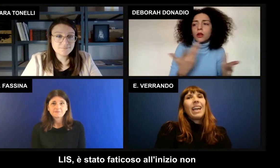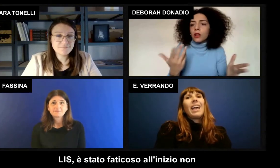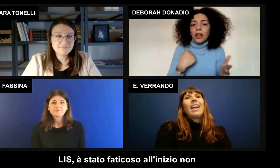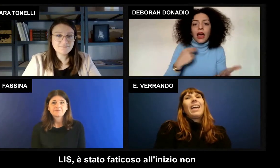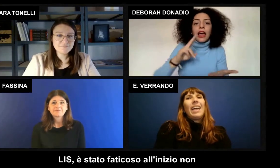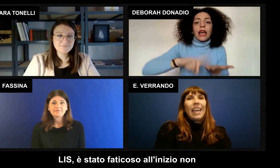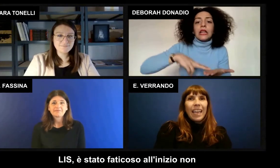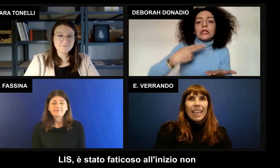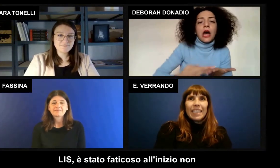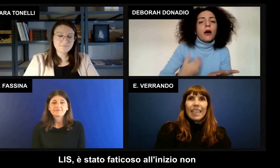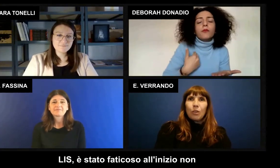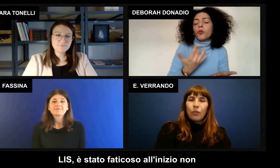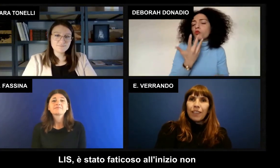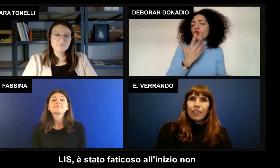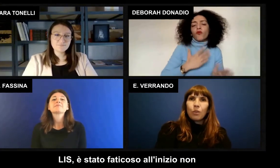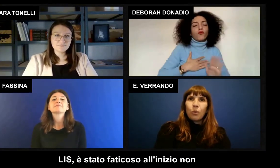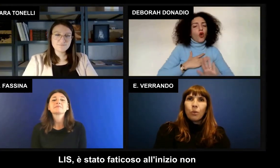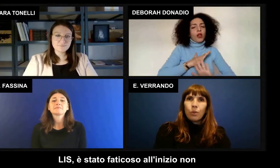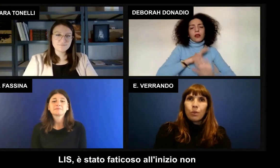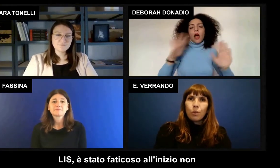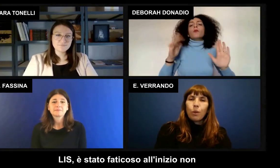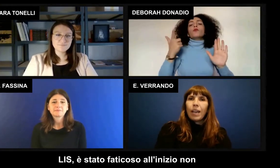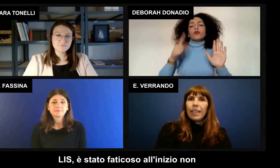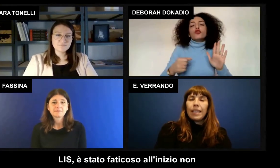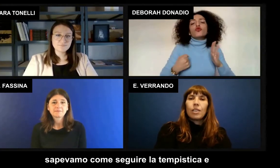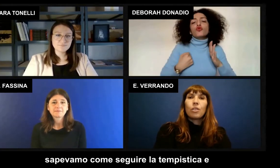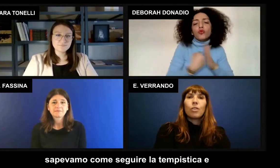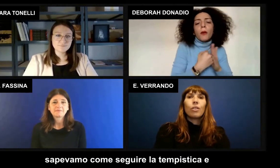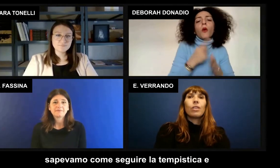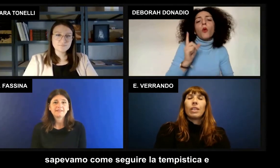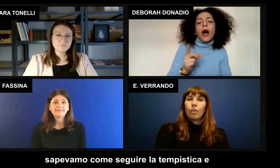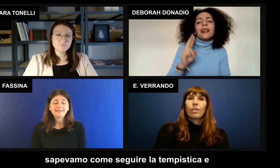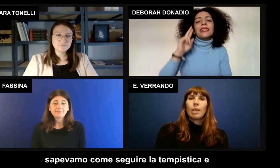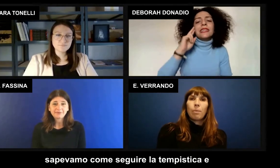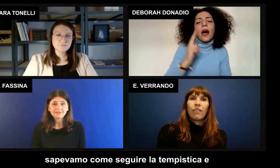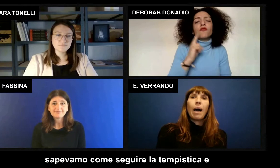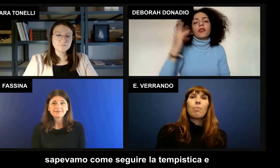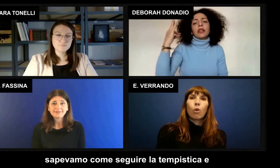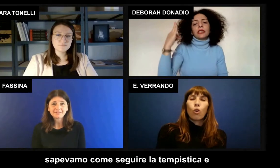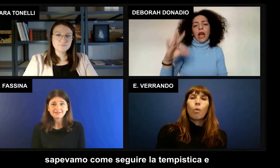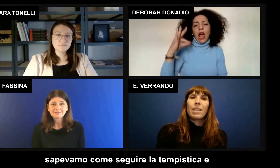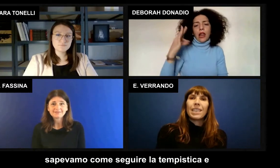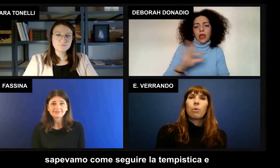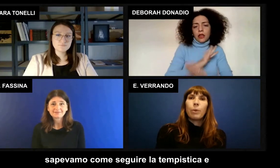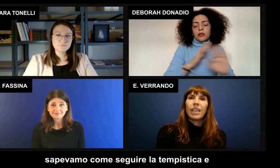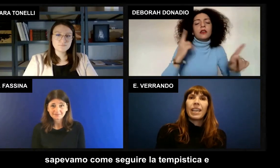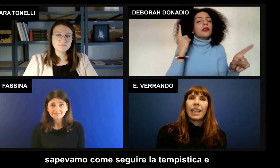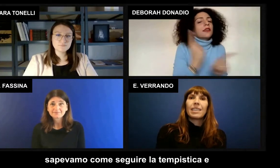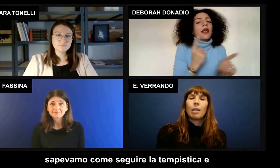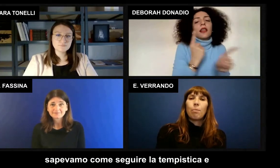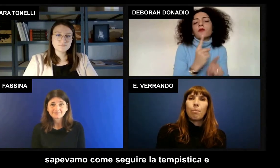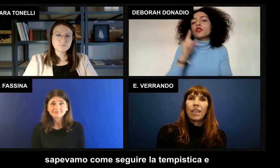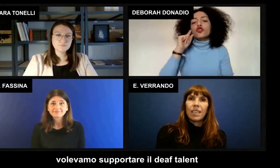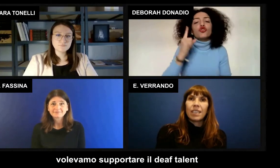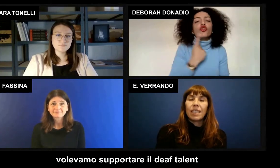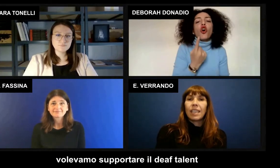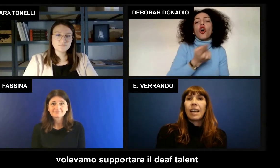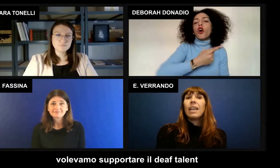è stato faticoso all'inizio non sapevamo come seguire la